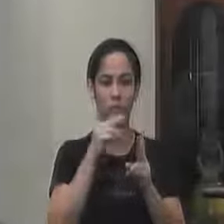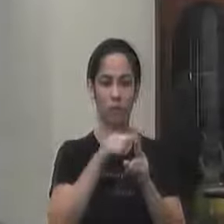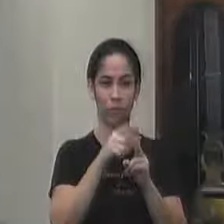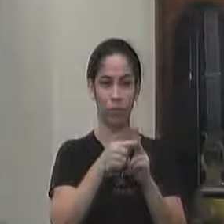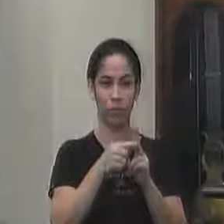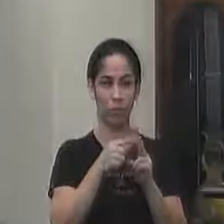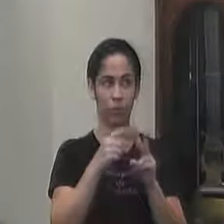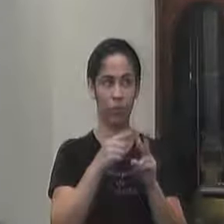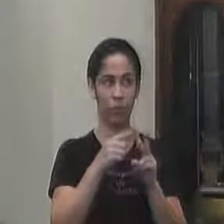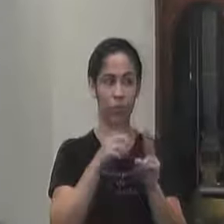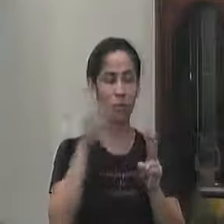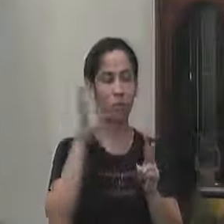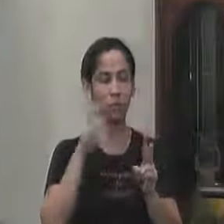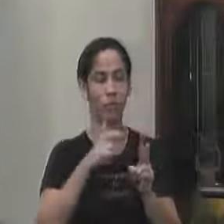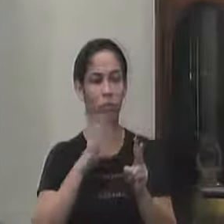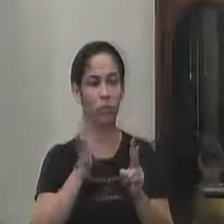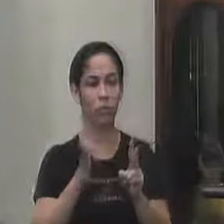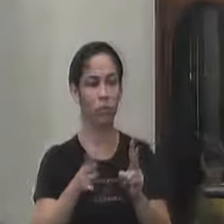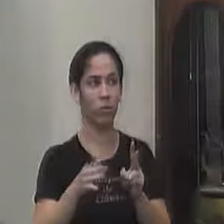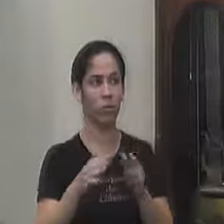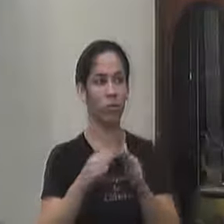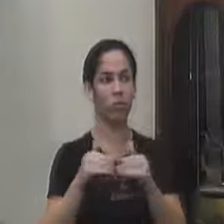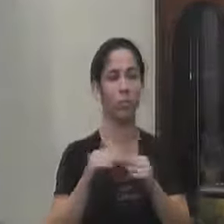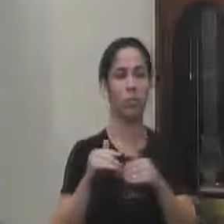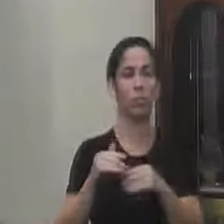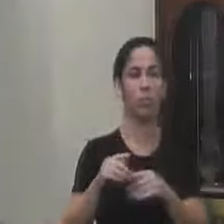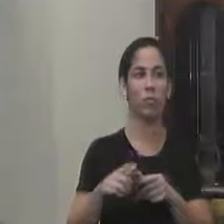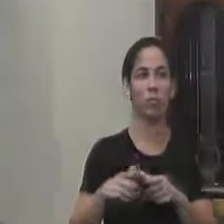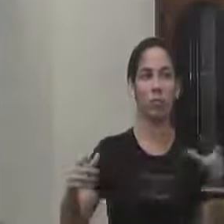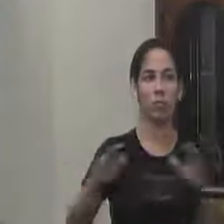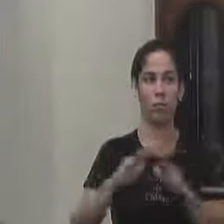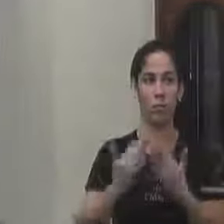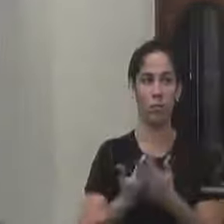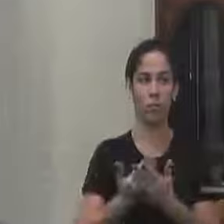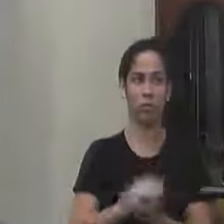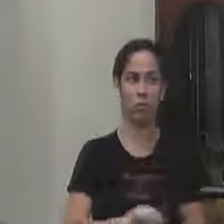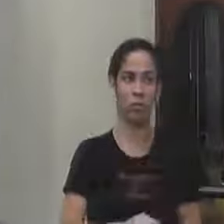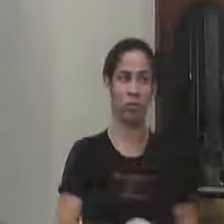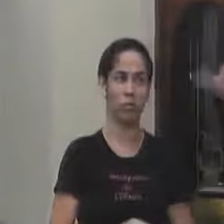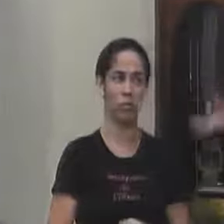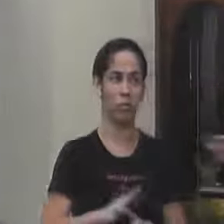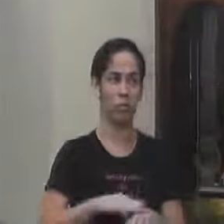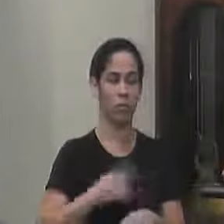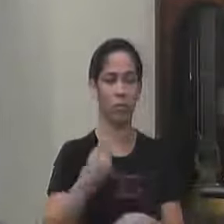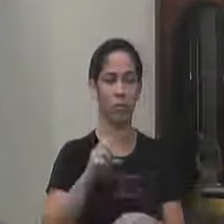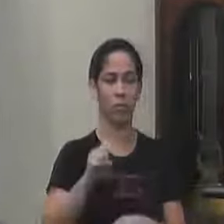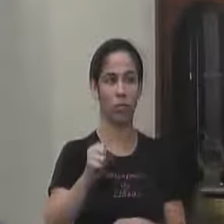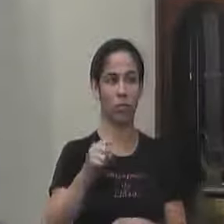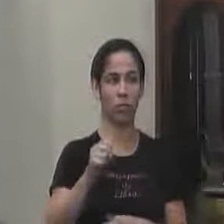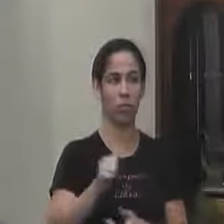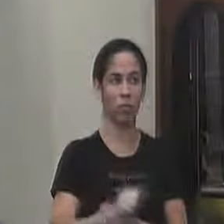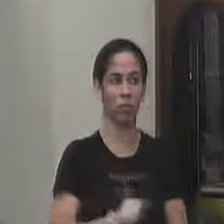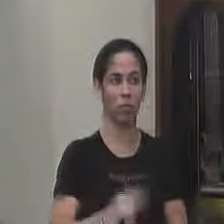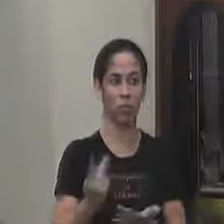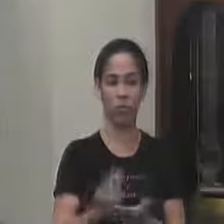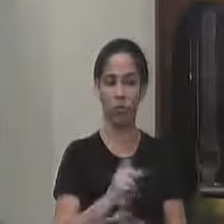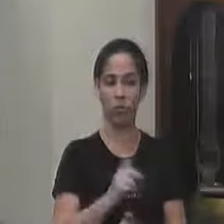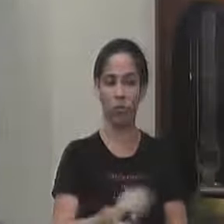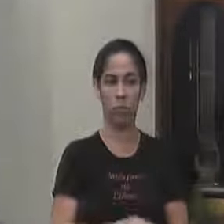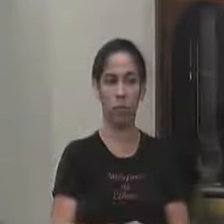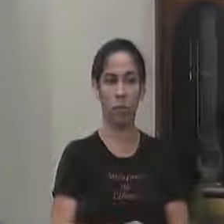ali eu também já tinha eu tinha solicitado a ampliação da escola com mais uma sala eu cheguei a dizer que não aconteceu